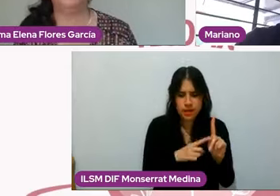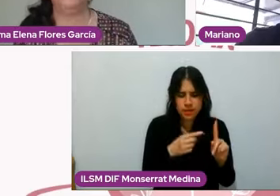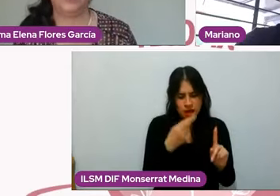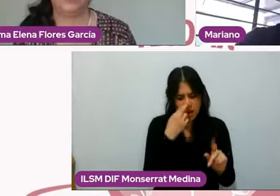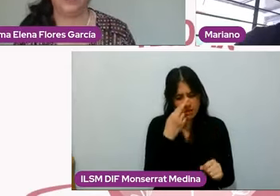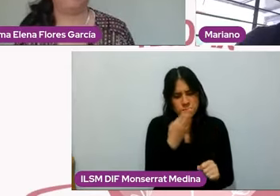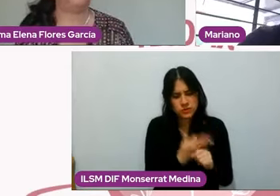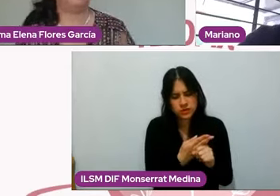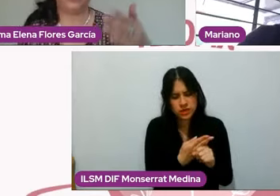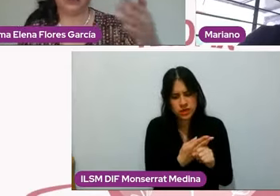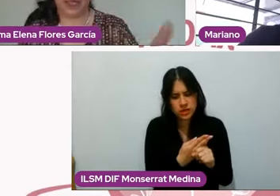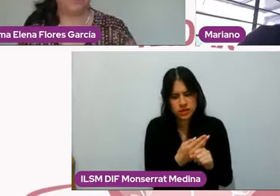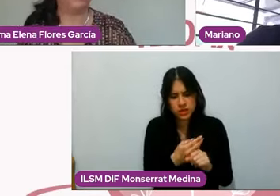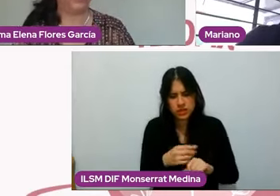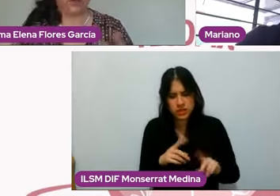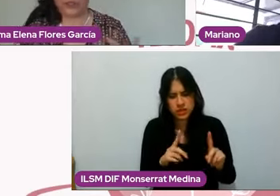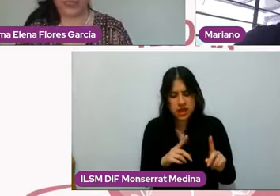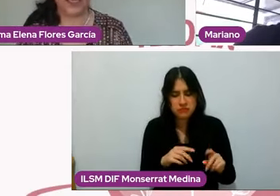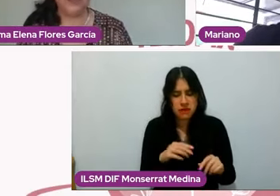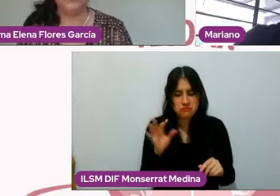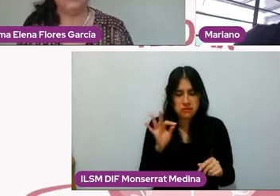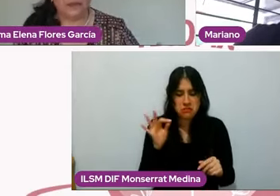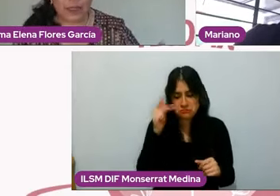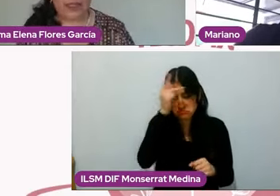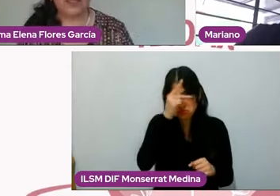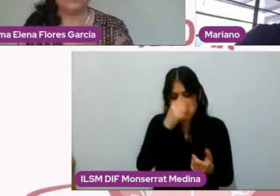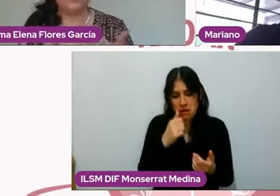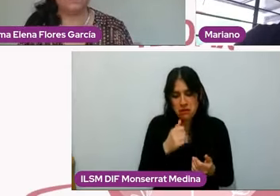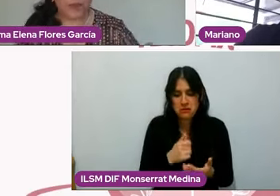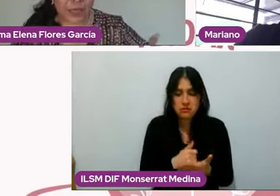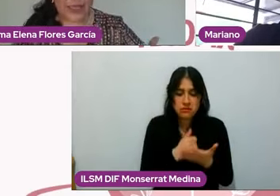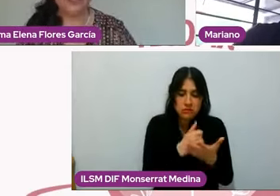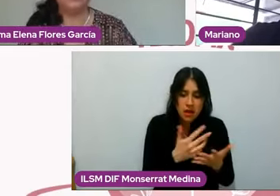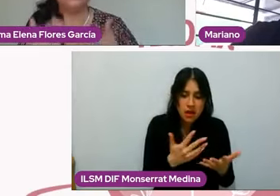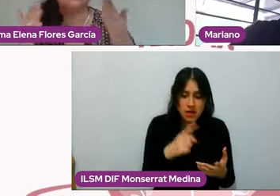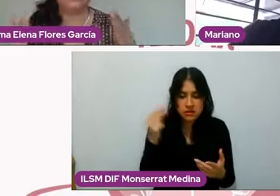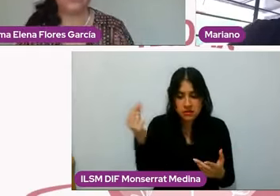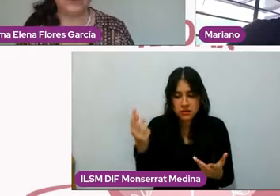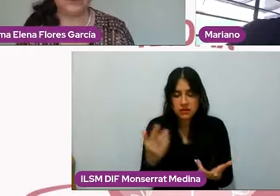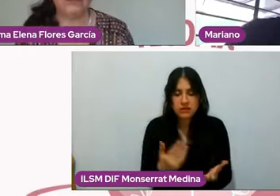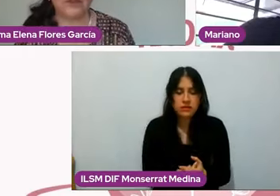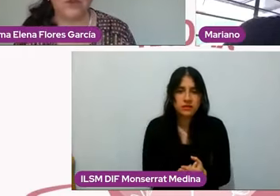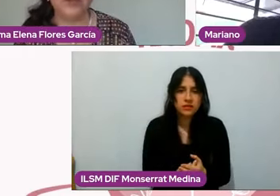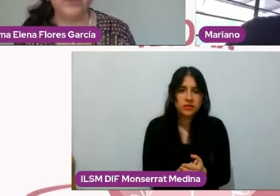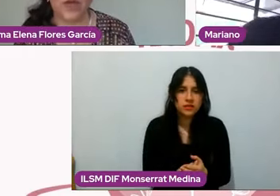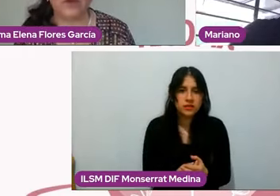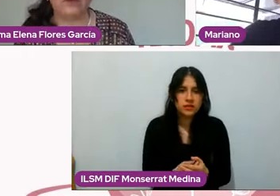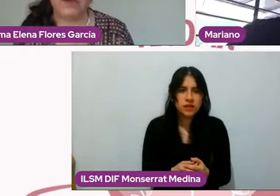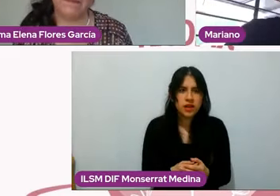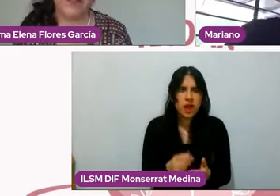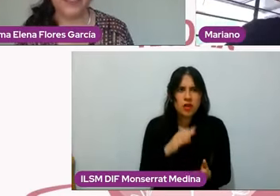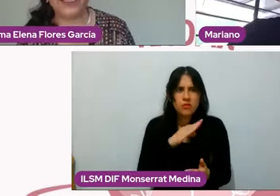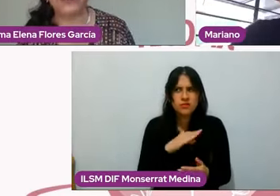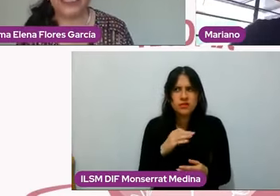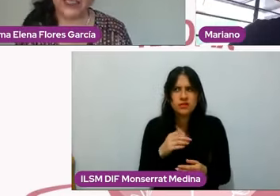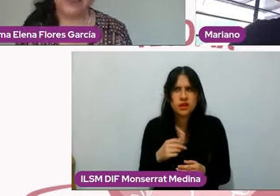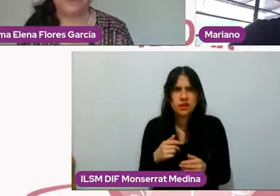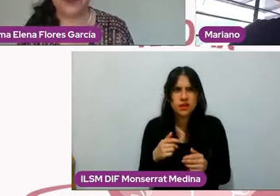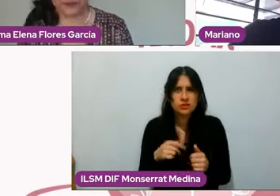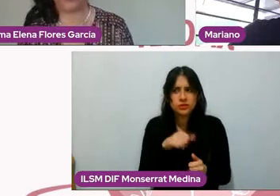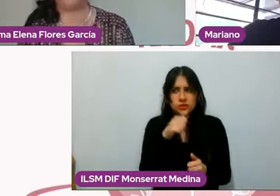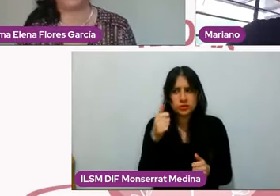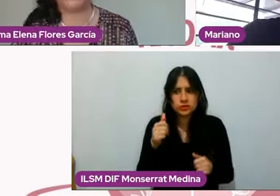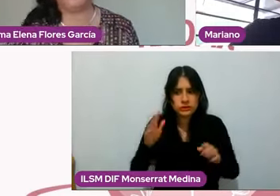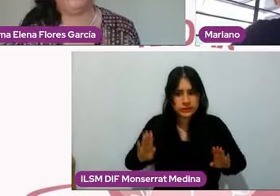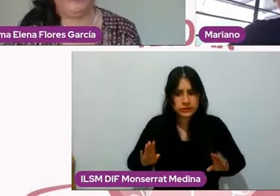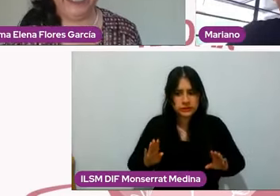responsabilidad a partir de terapia o de lo que sea, puede continuar con una pareja. ¡Ay, qué híjole,